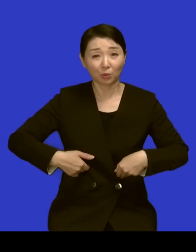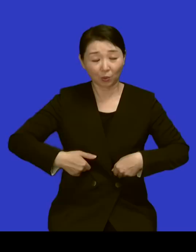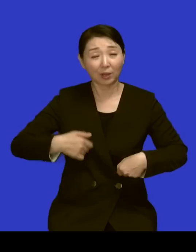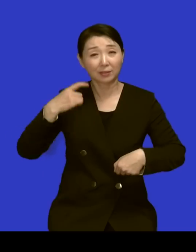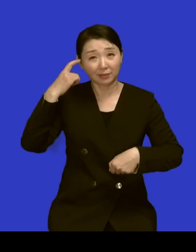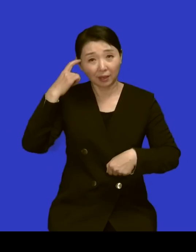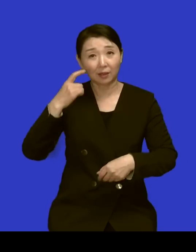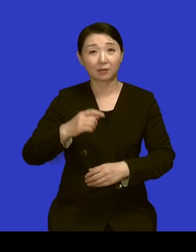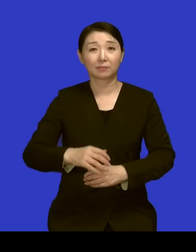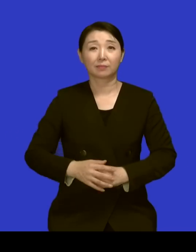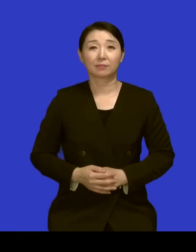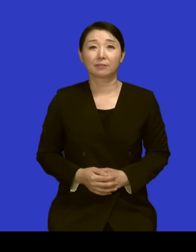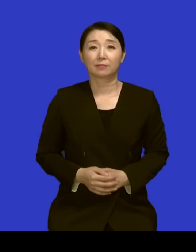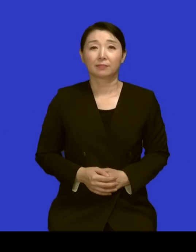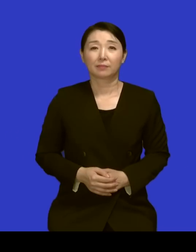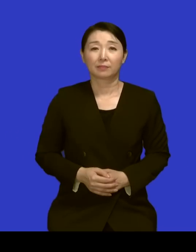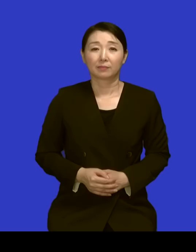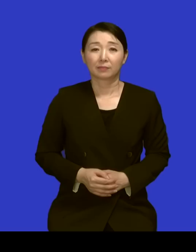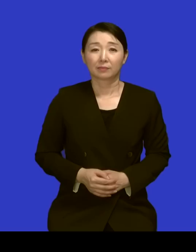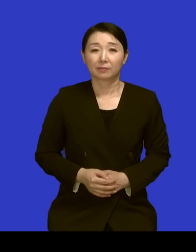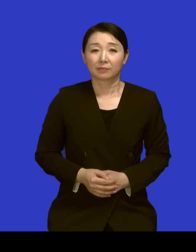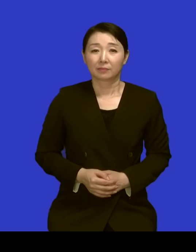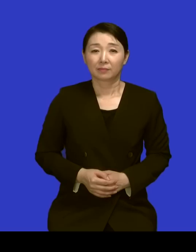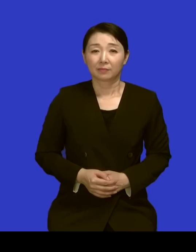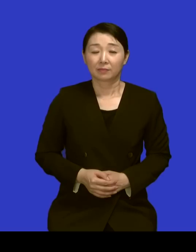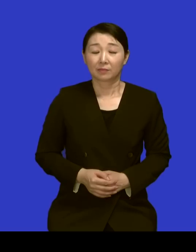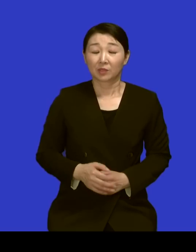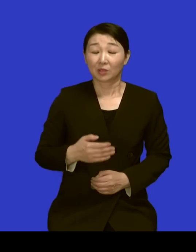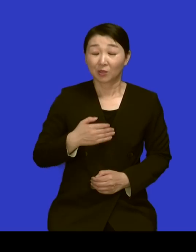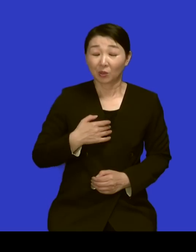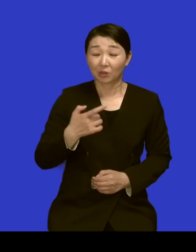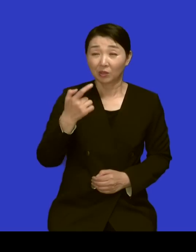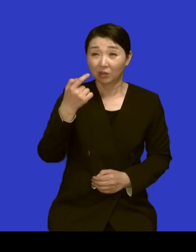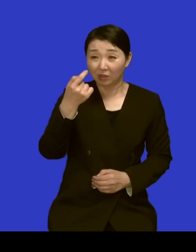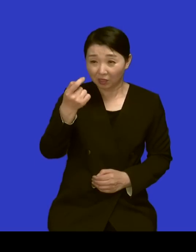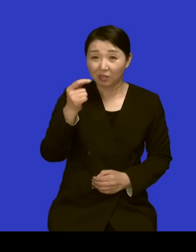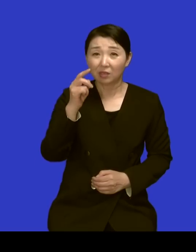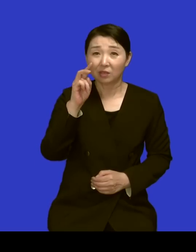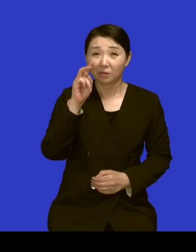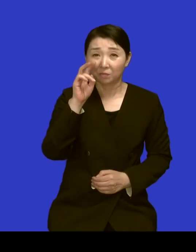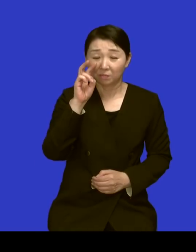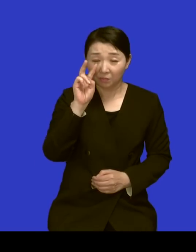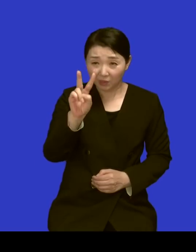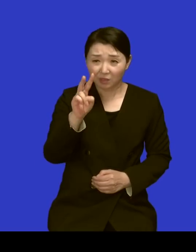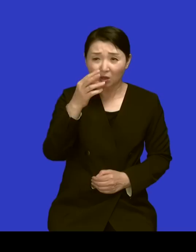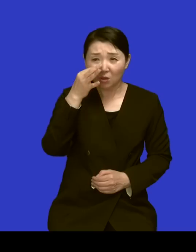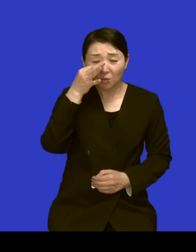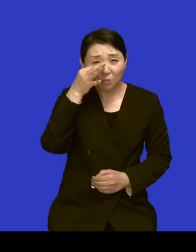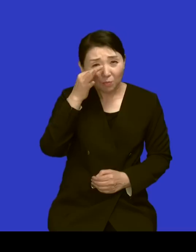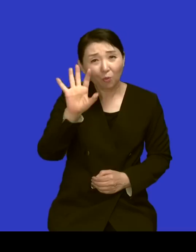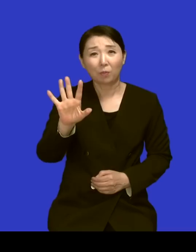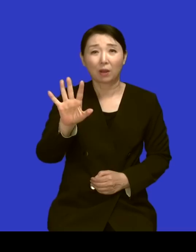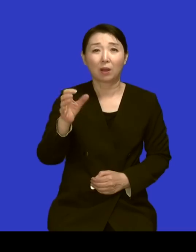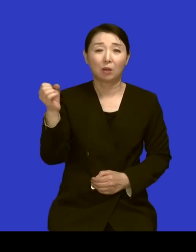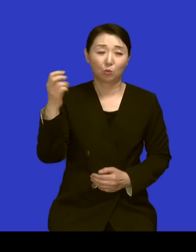않겠냐 이제 그래서 저는 뭐 TV 본 적도 없고요 네 텔레비지도 않았고 그러는데 대본만 보고